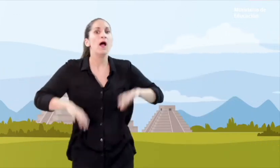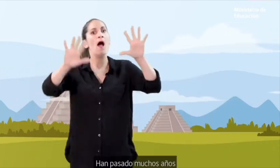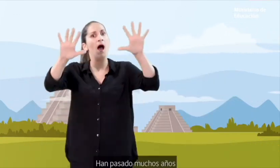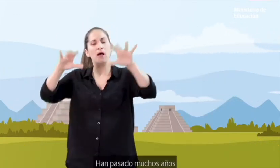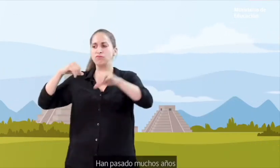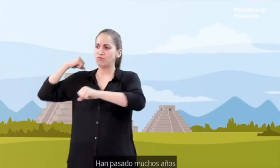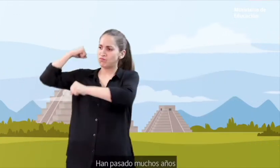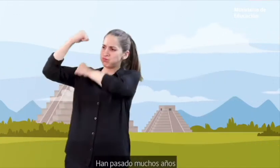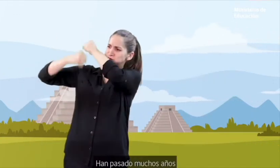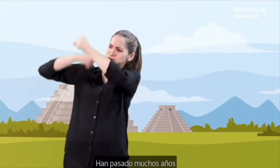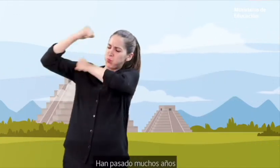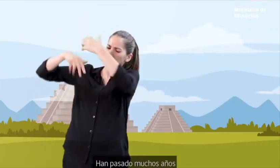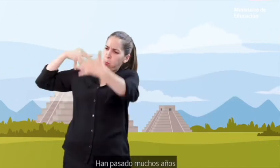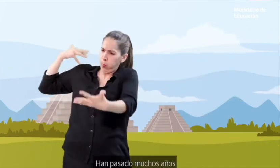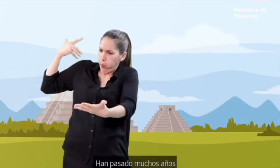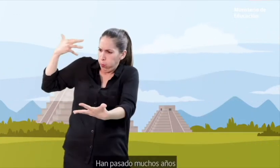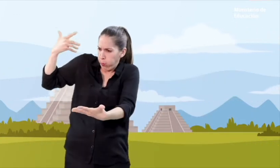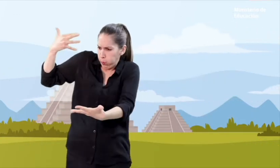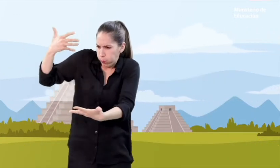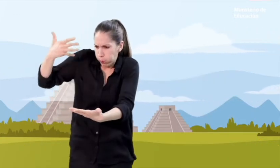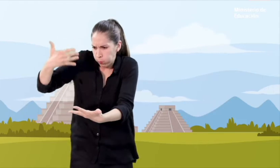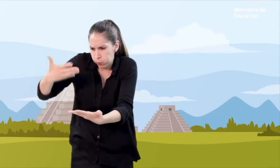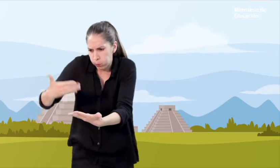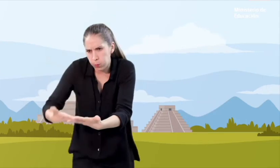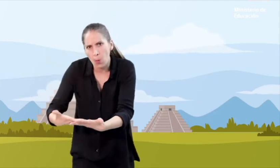Han pasado muchos años